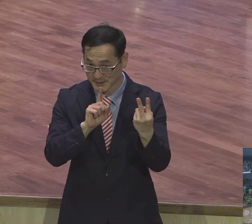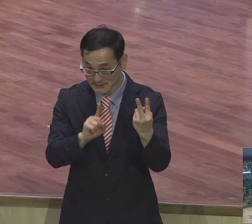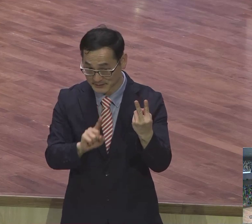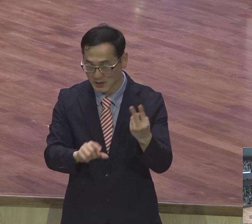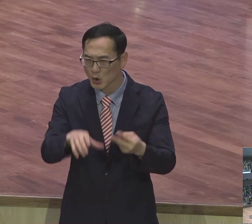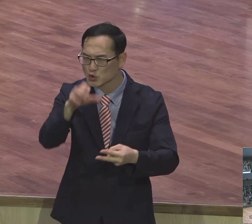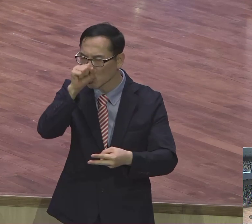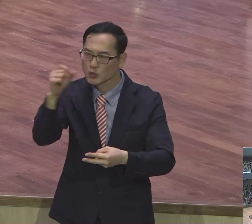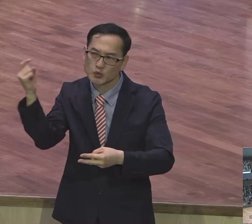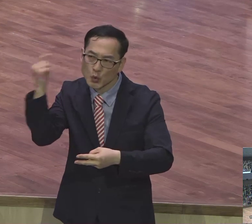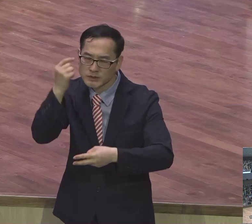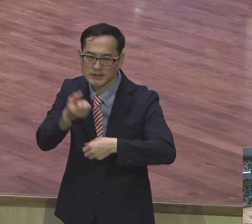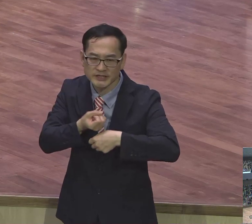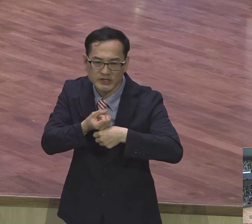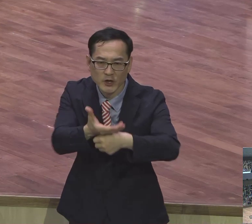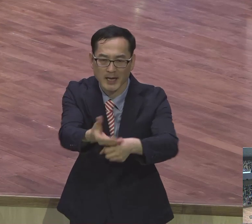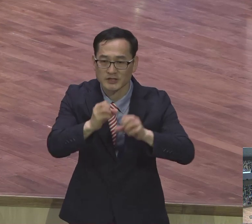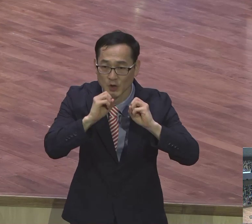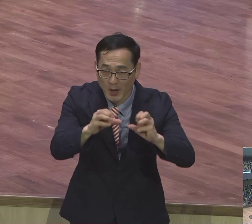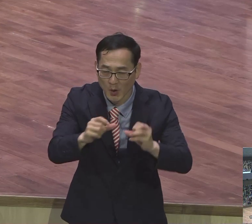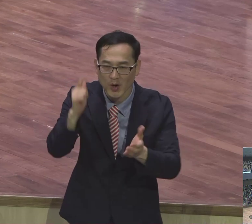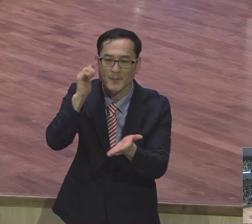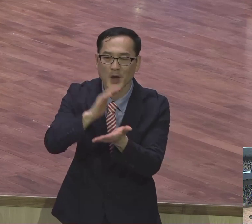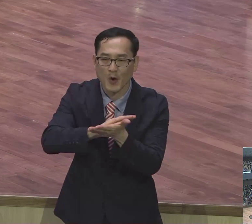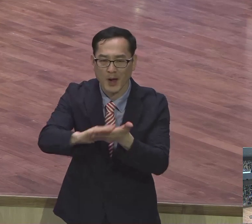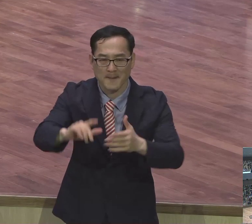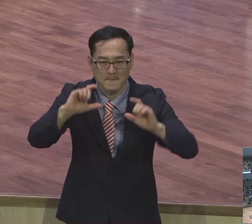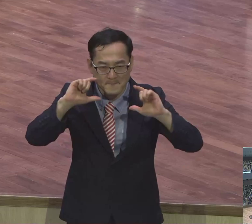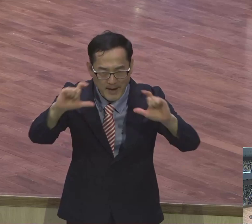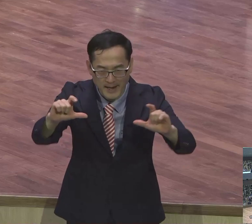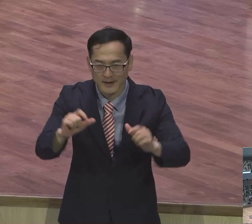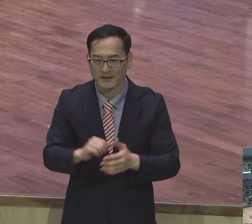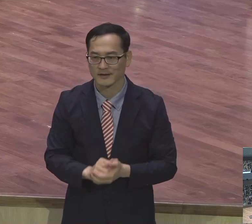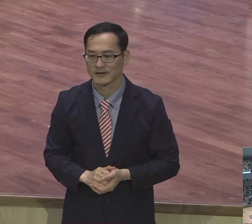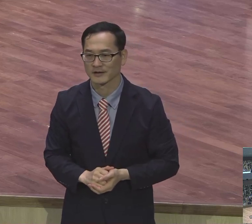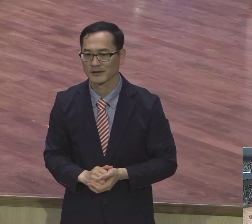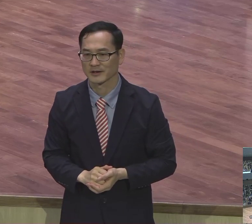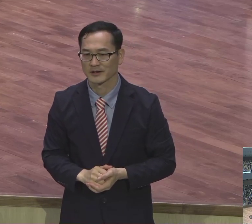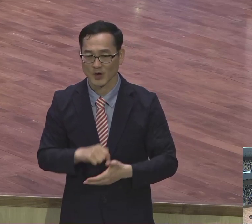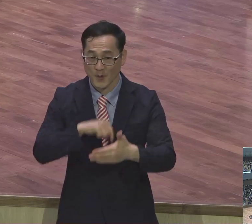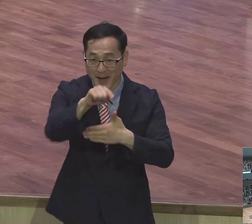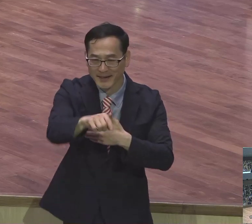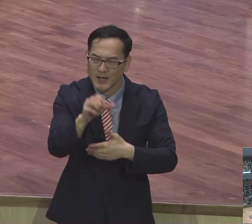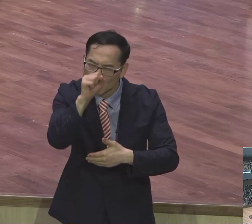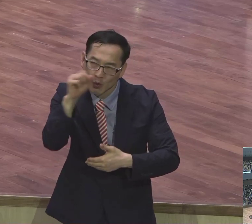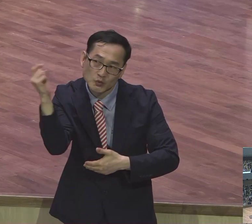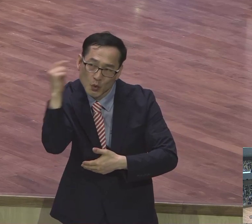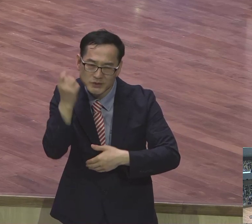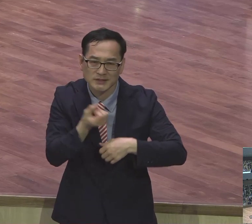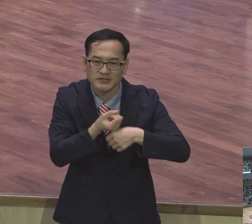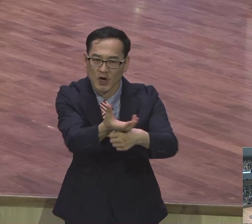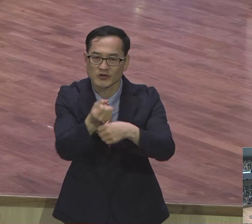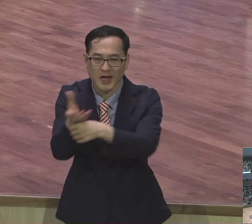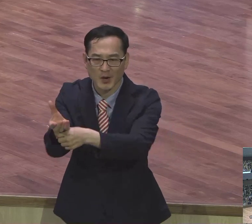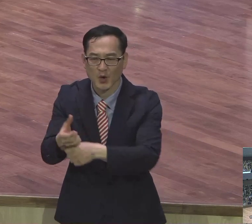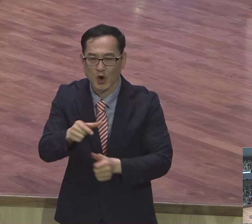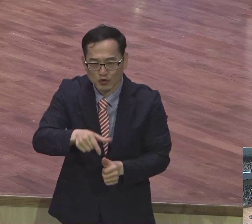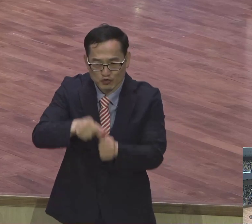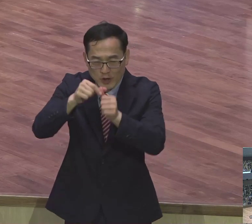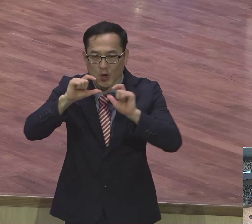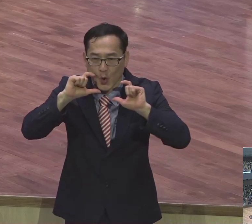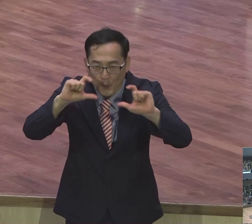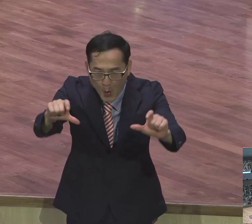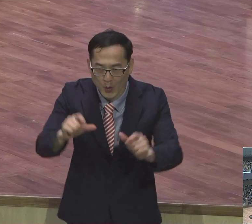좋은 소식을 전하며 평화를 공포하며 복된 좋은 소식을 가져오며 구원을 공포하며